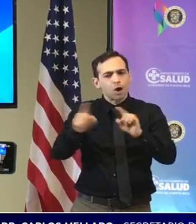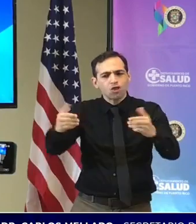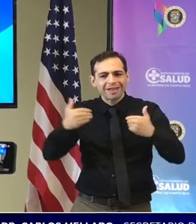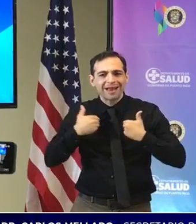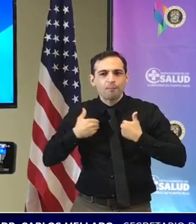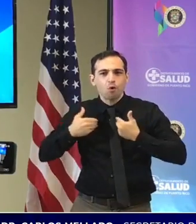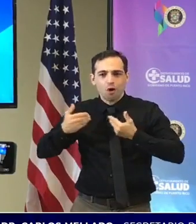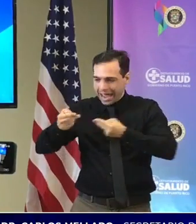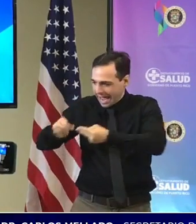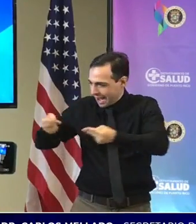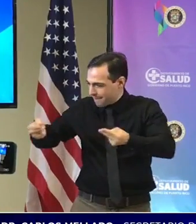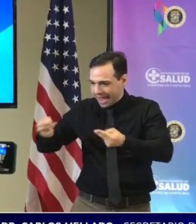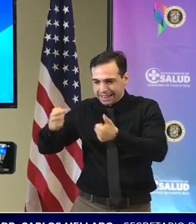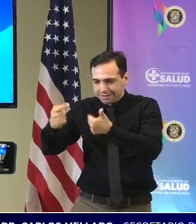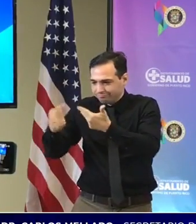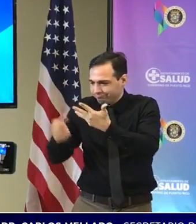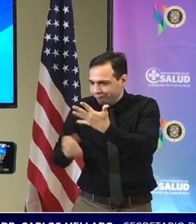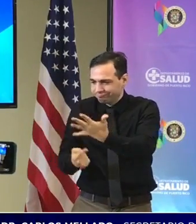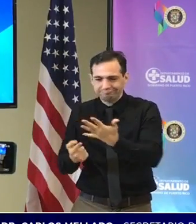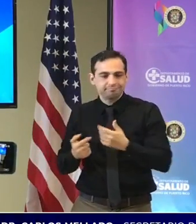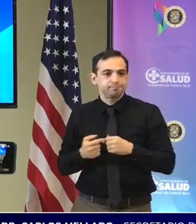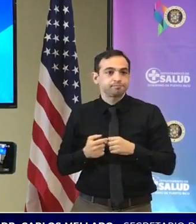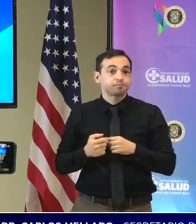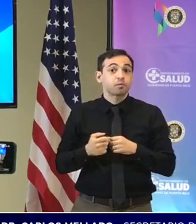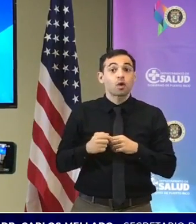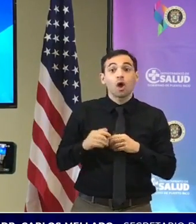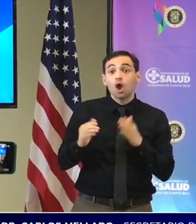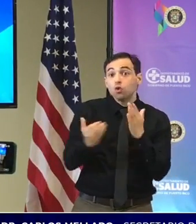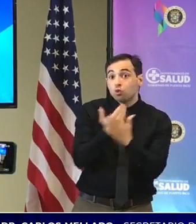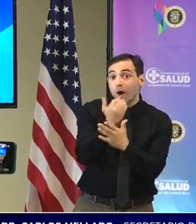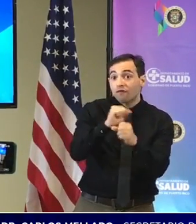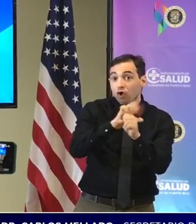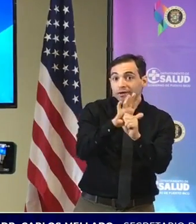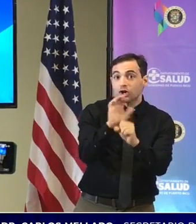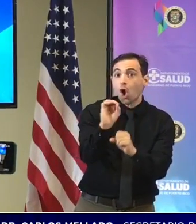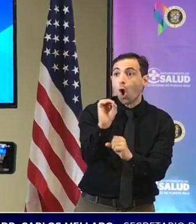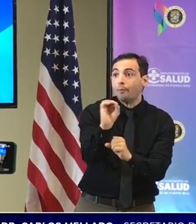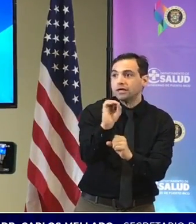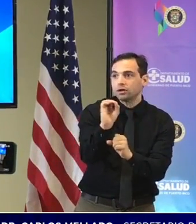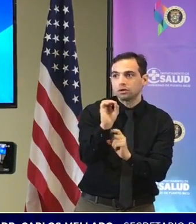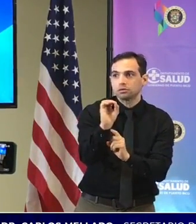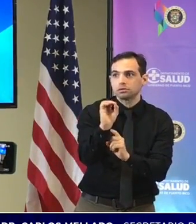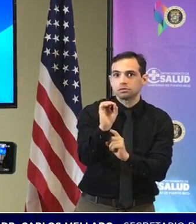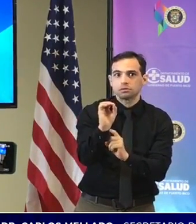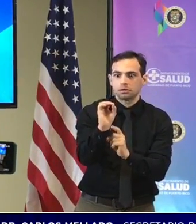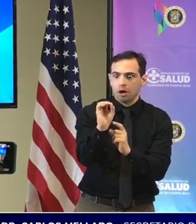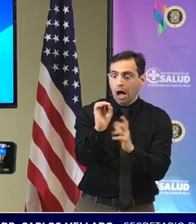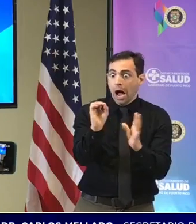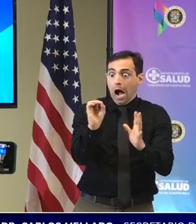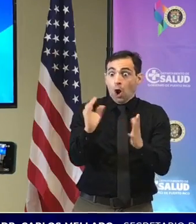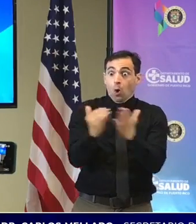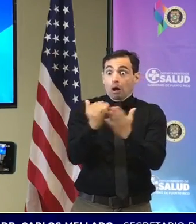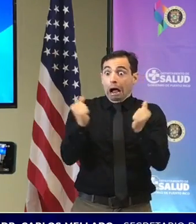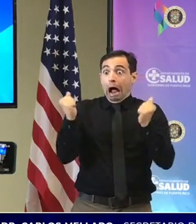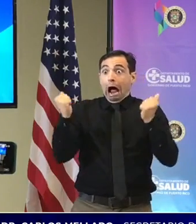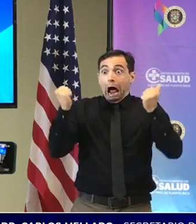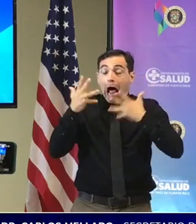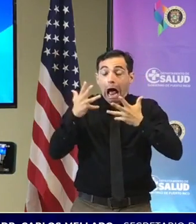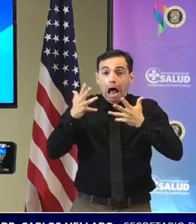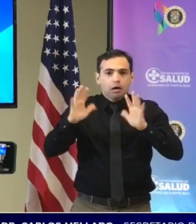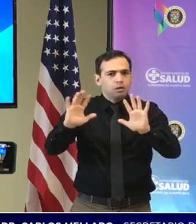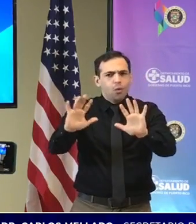omicron o sea no podemos no podemos caer en histeria o no podemos volvernos